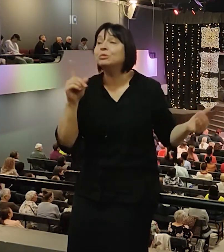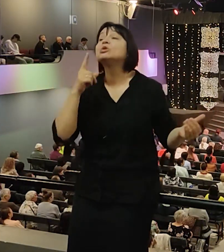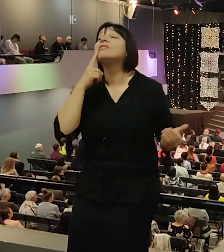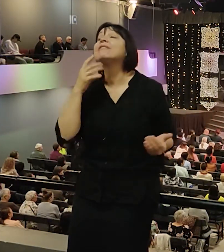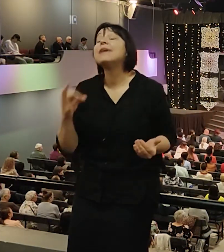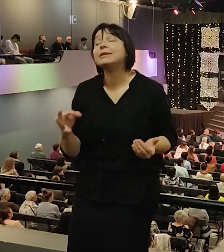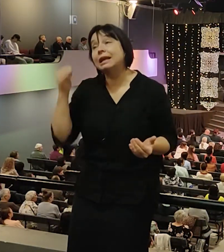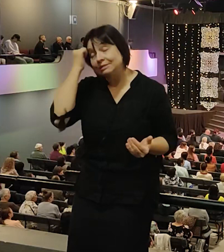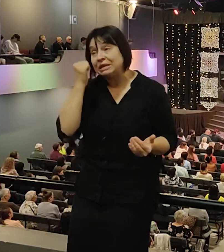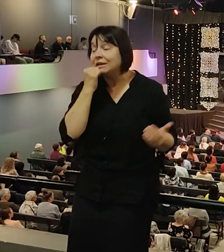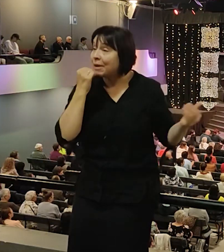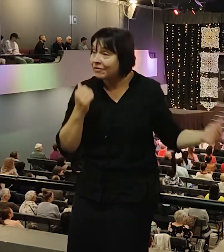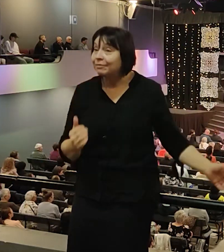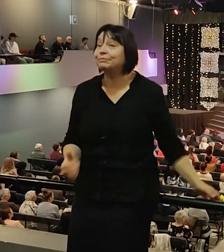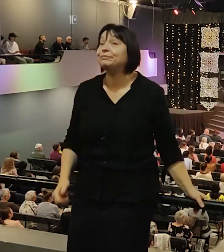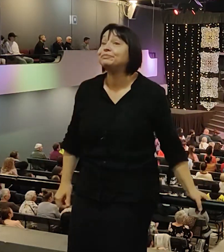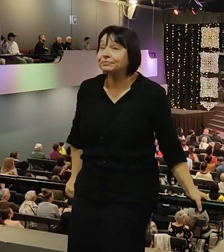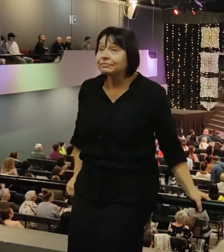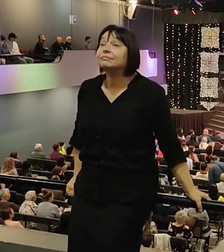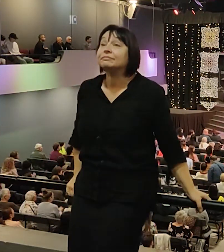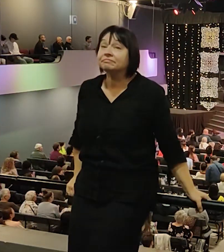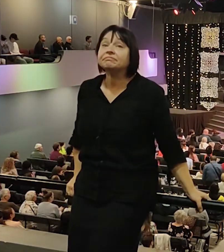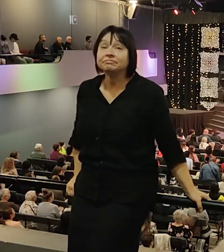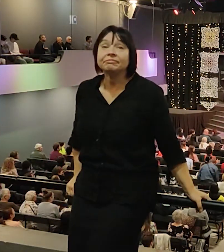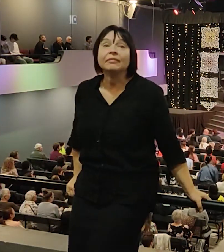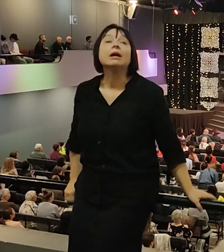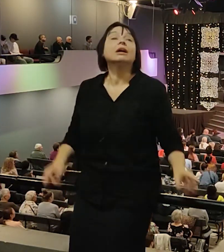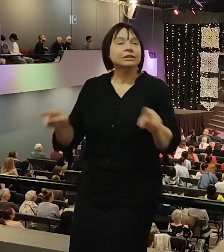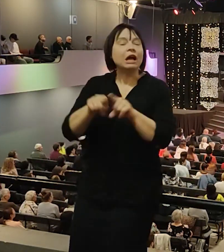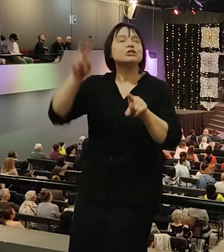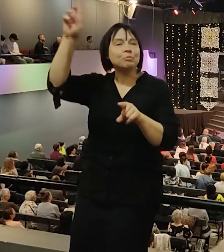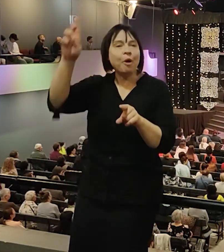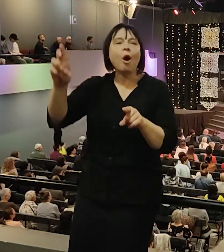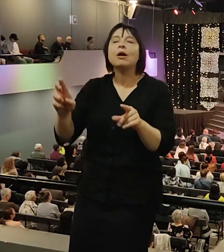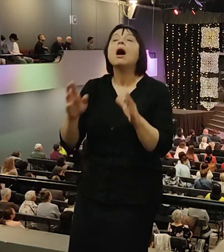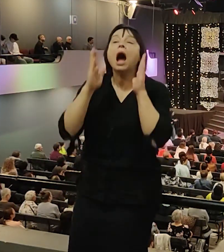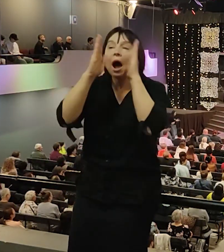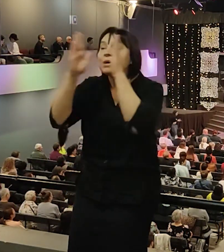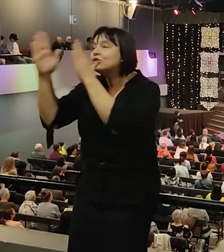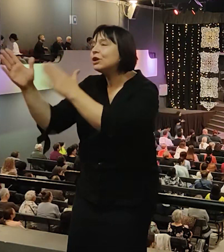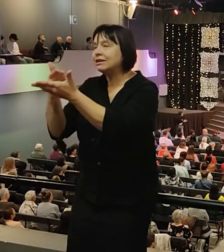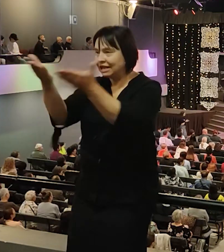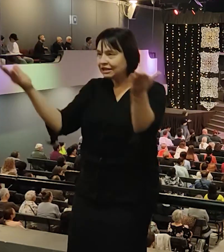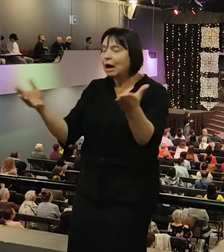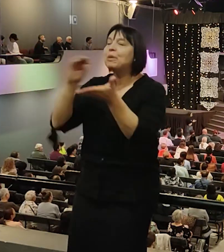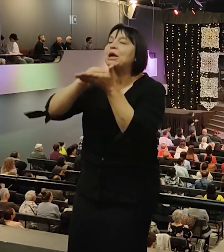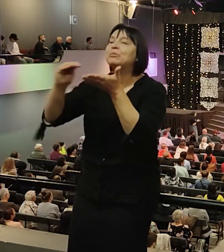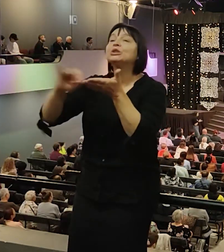Спасибо вам. Так Господь, обращаясь к нам, пишет с нами историю нашей жизни.